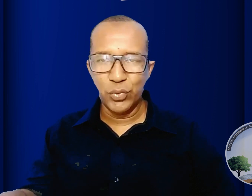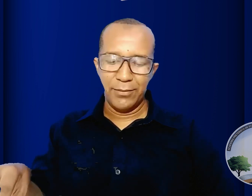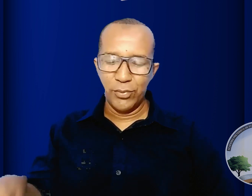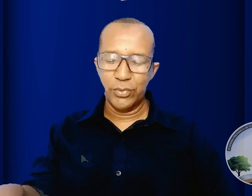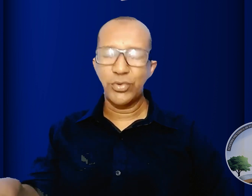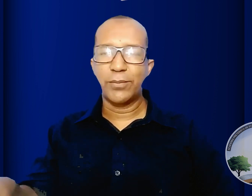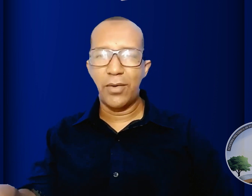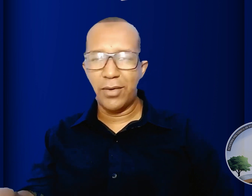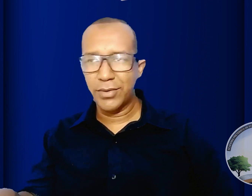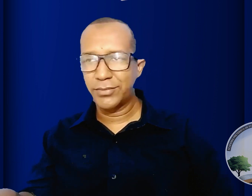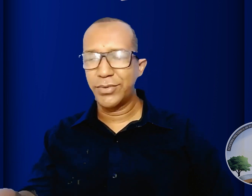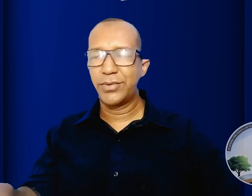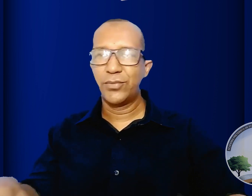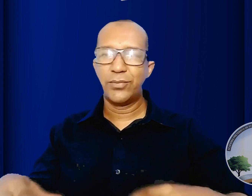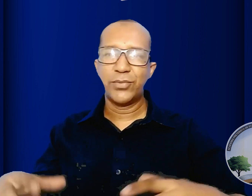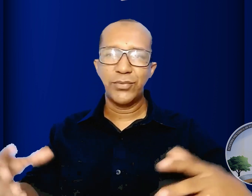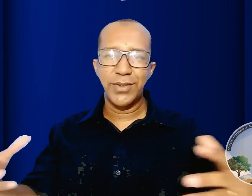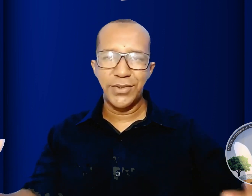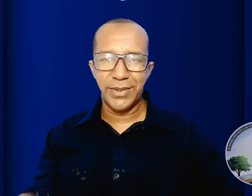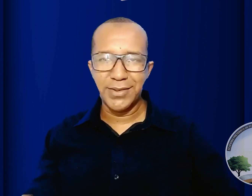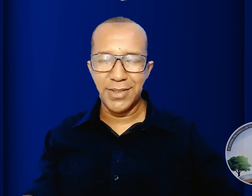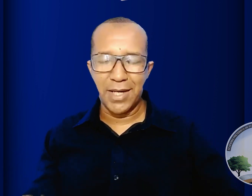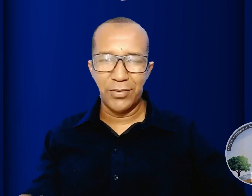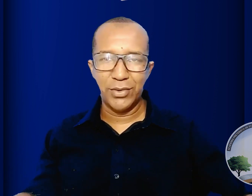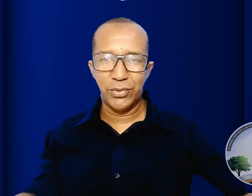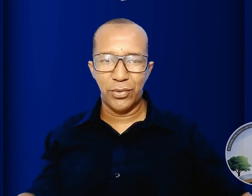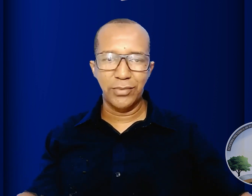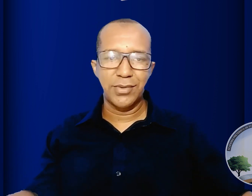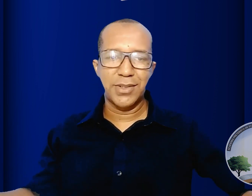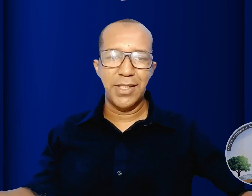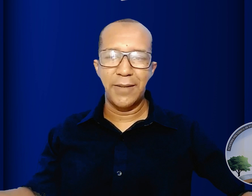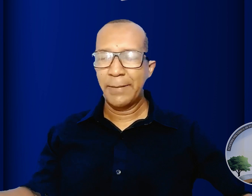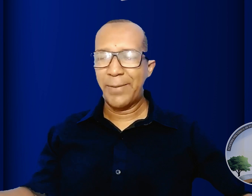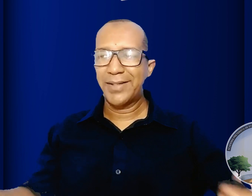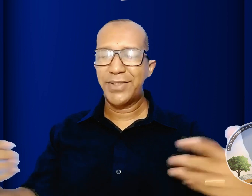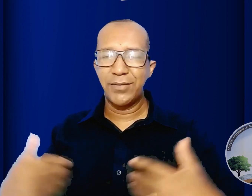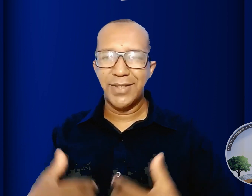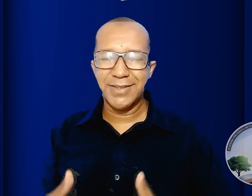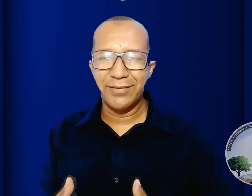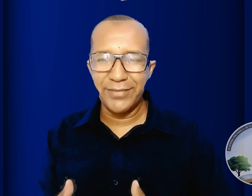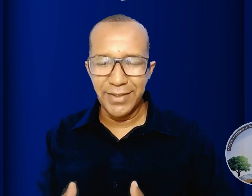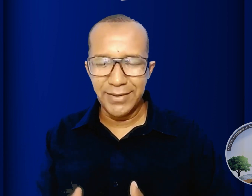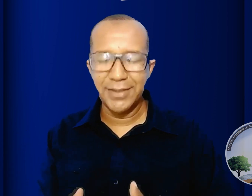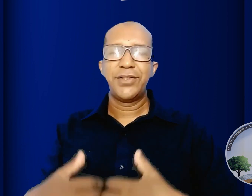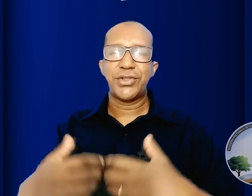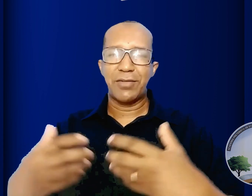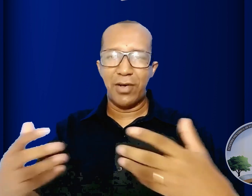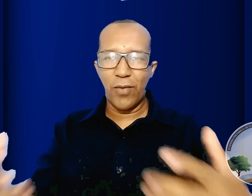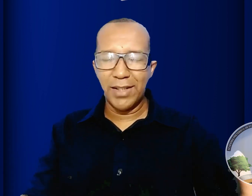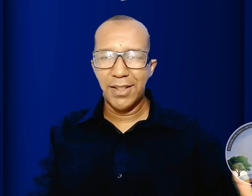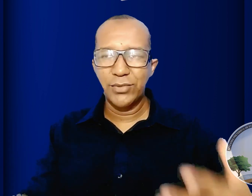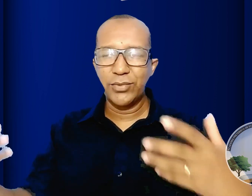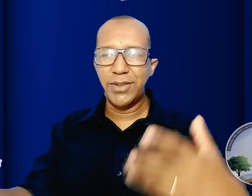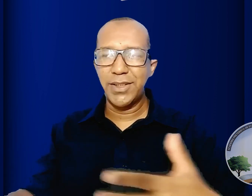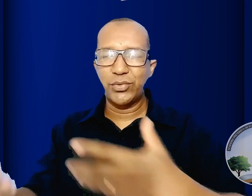mundo dos mortos mundo existencial onde todos que partiam desta vida estavam aguardando o dia do